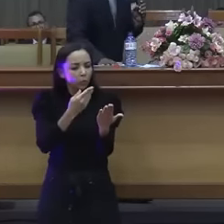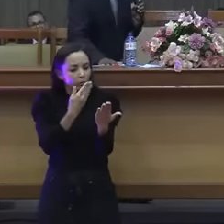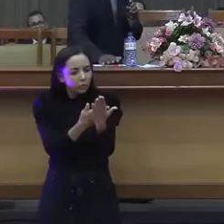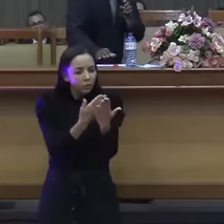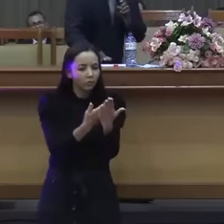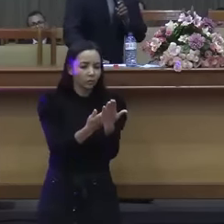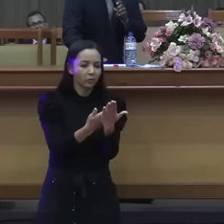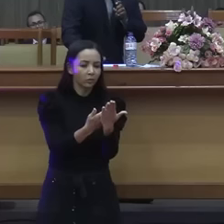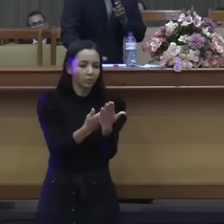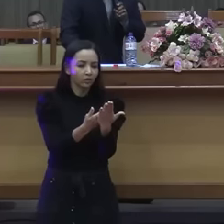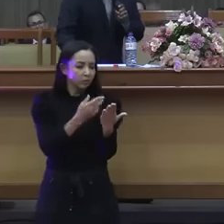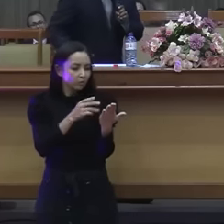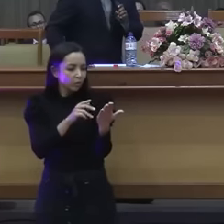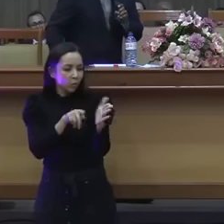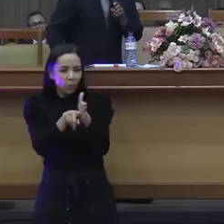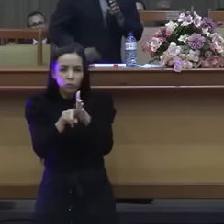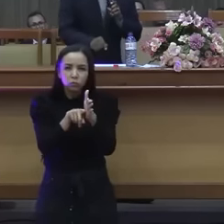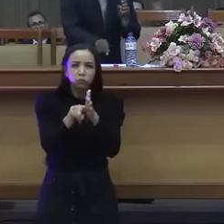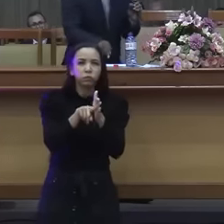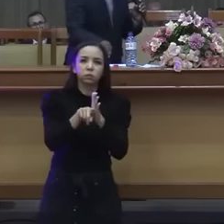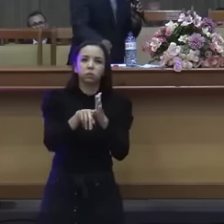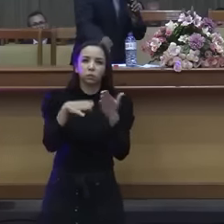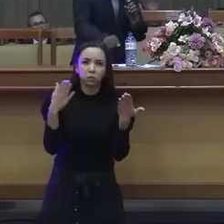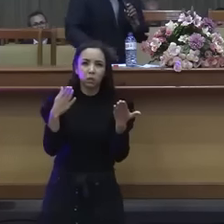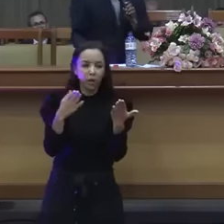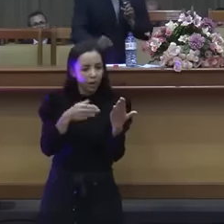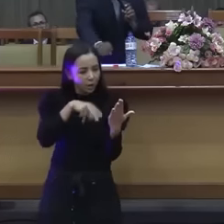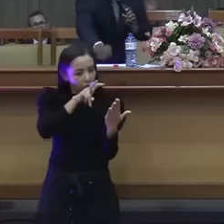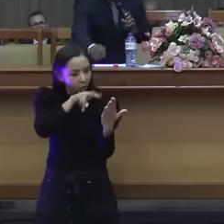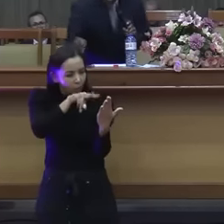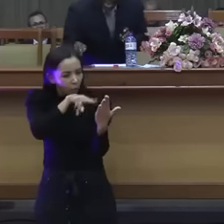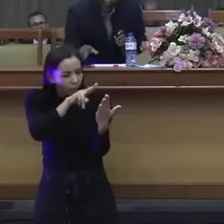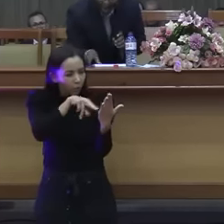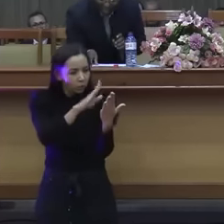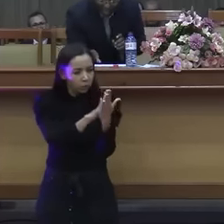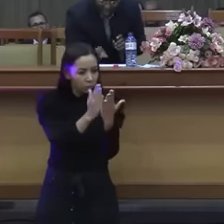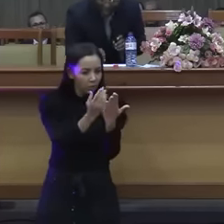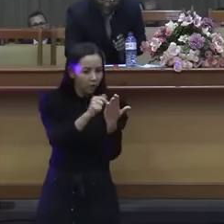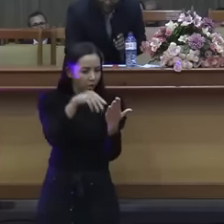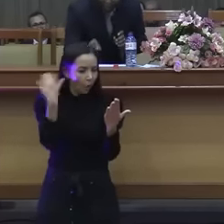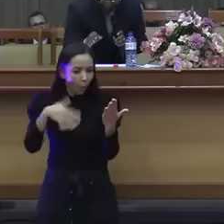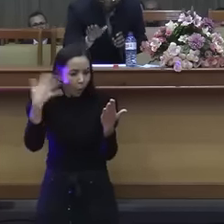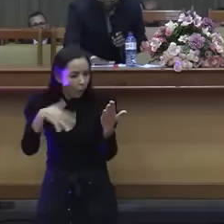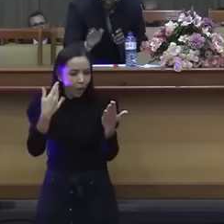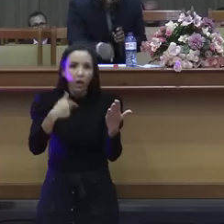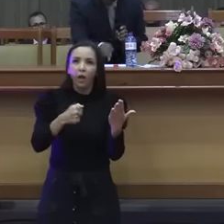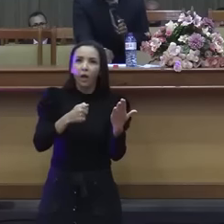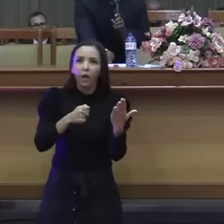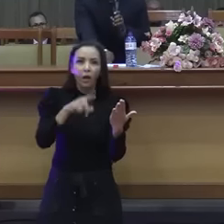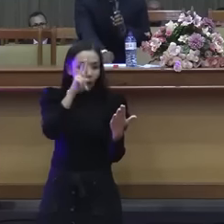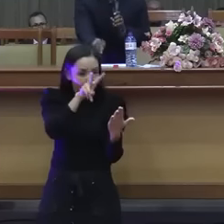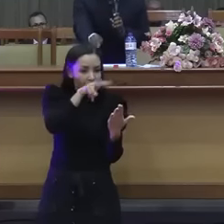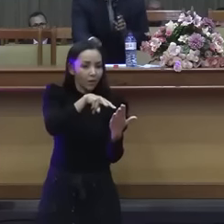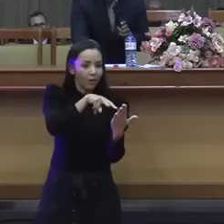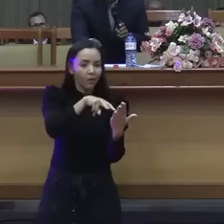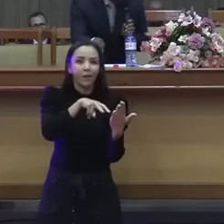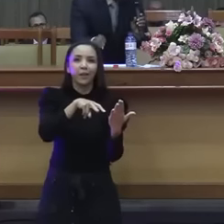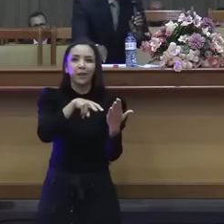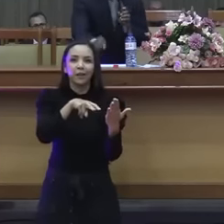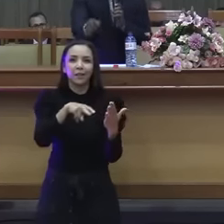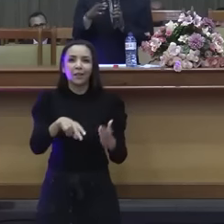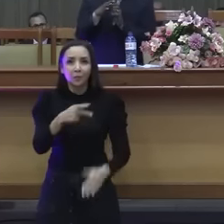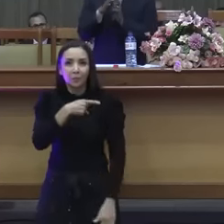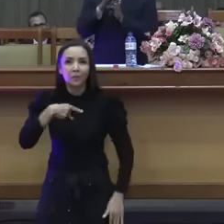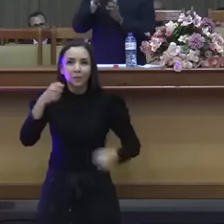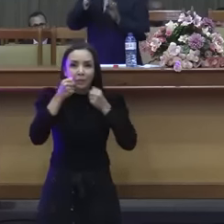aqui, vendo a maravilha de Deus, eita pregador do céu. Rapaz, ele só está citando Bíblia. Aleluia, Jesus. Eu confirmei bem aqui. Aí ele citou, eita